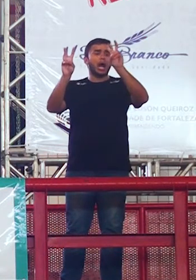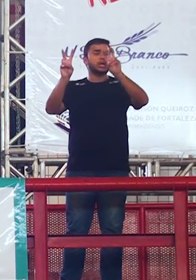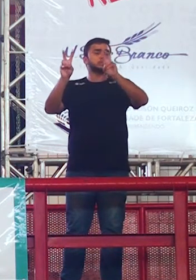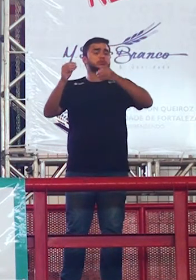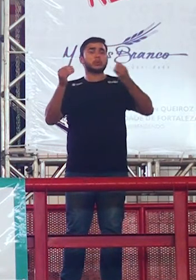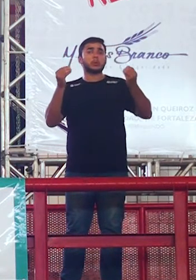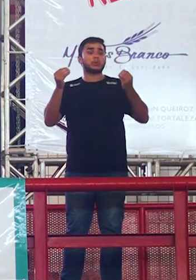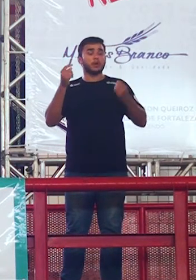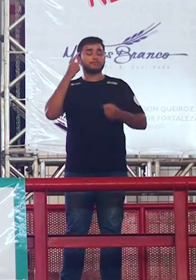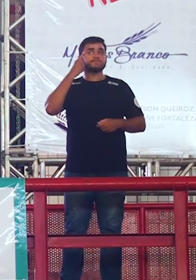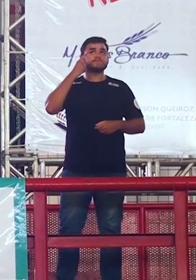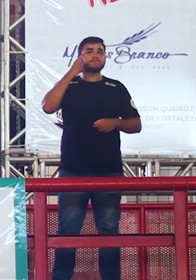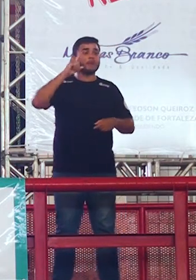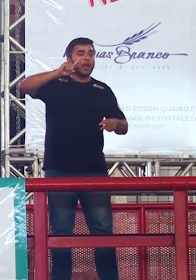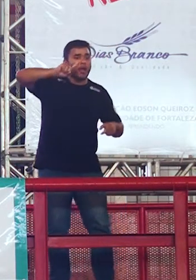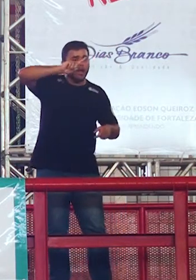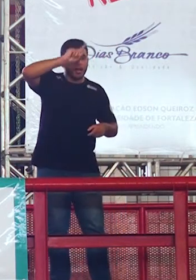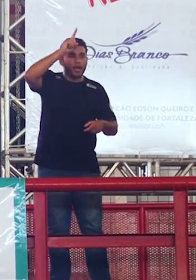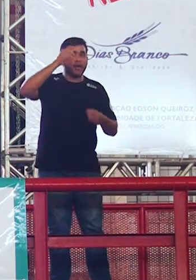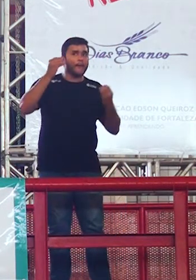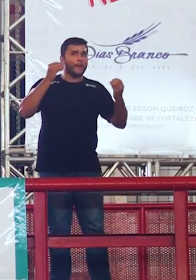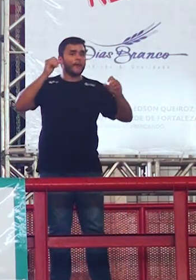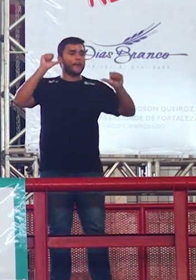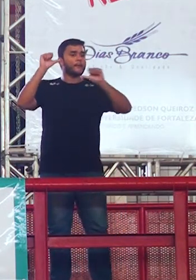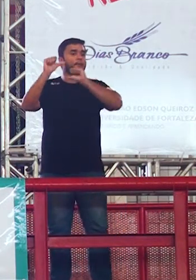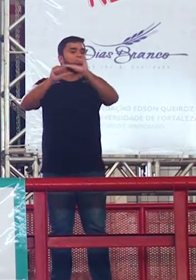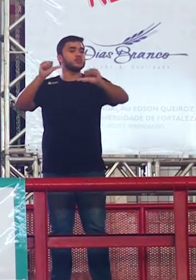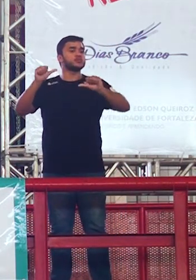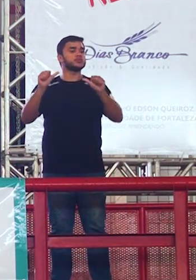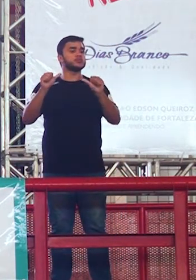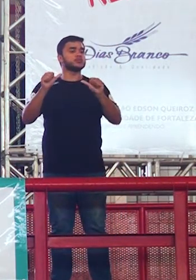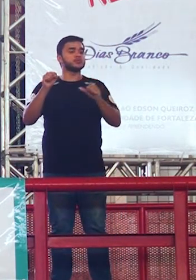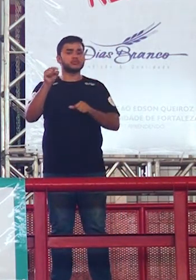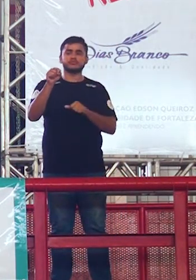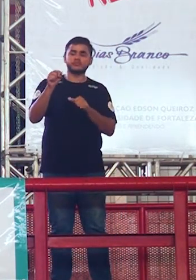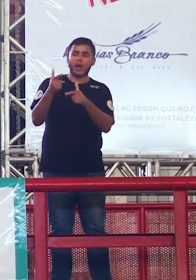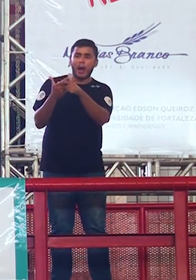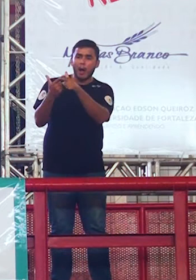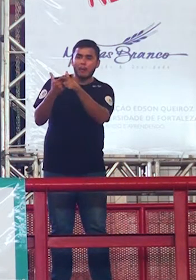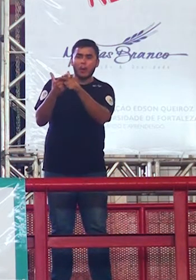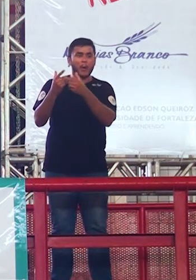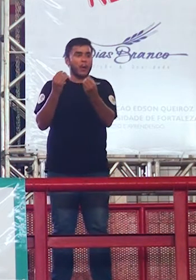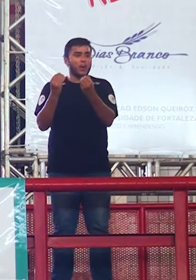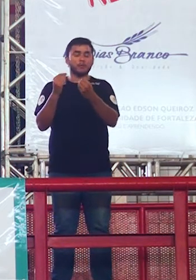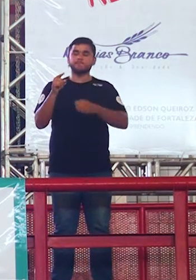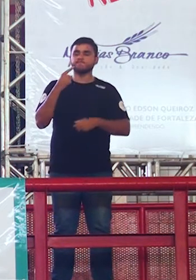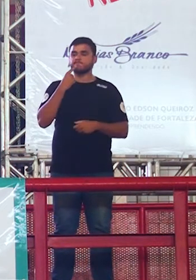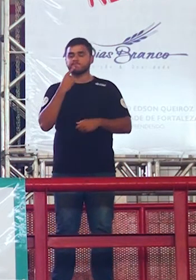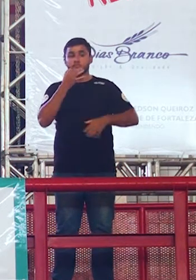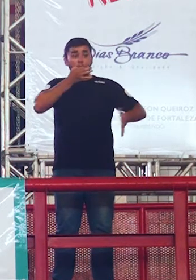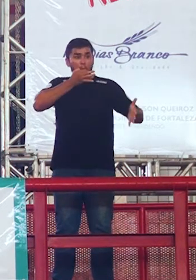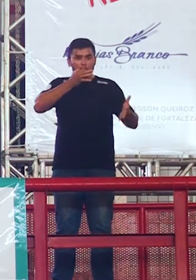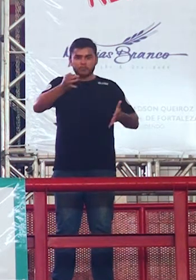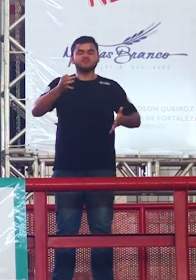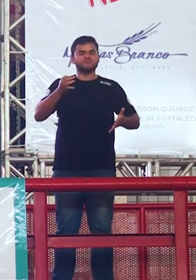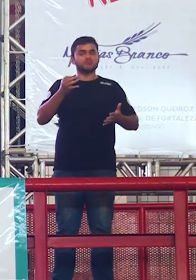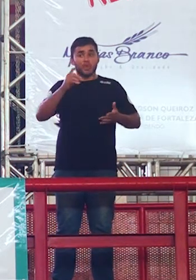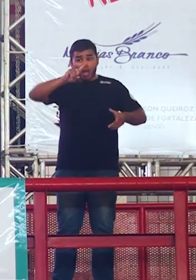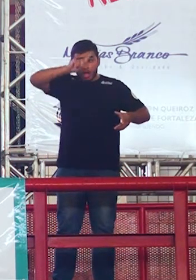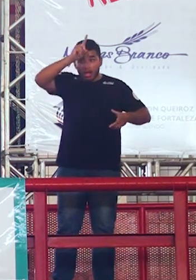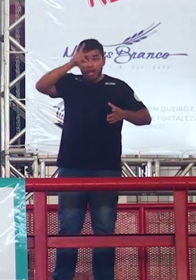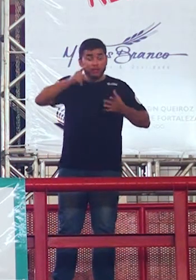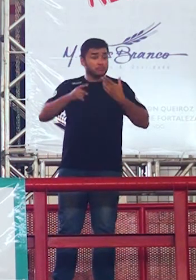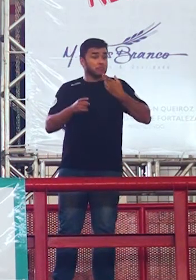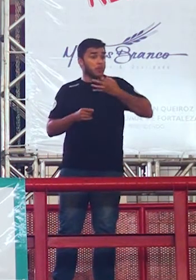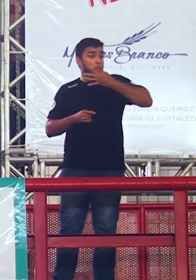intervenção por ser obrigado a resolver o que o tema debate eu fiz